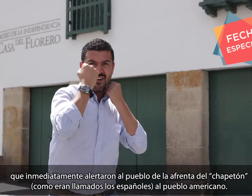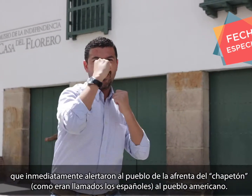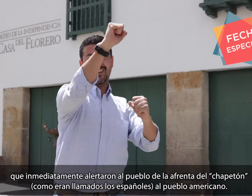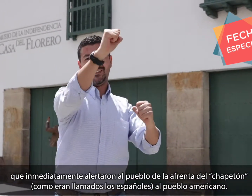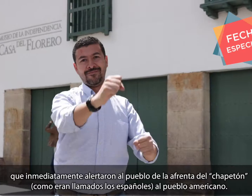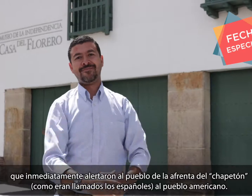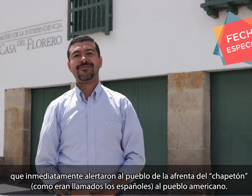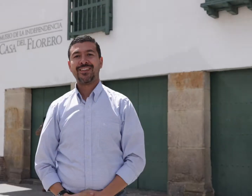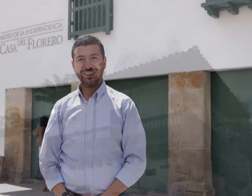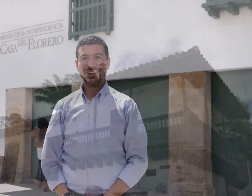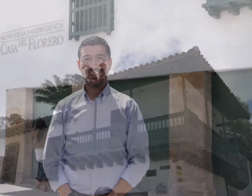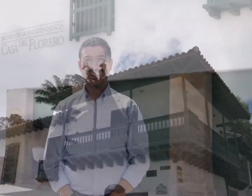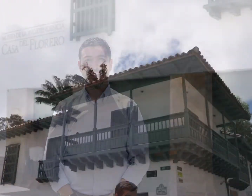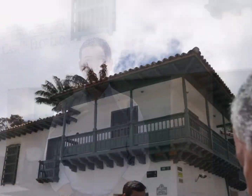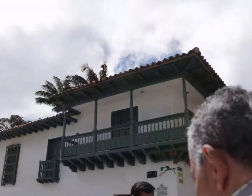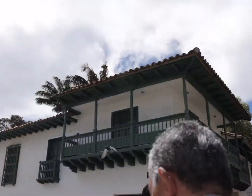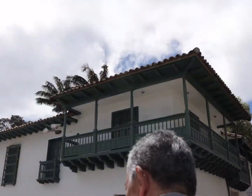Música Música